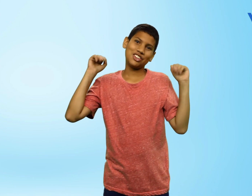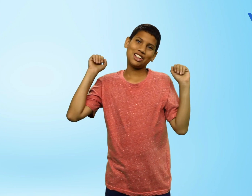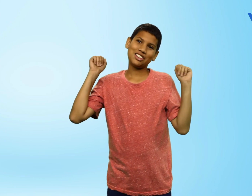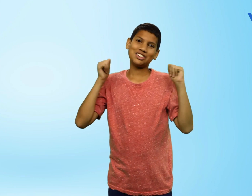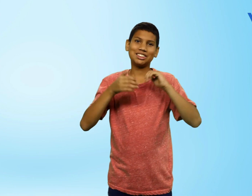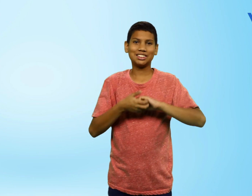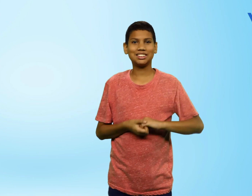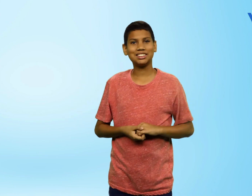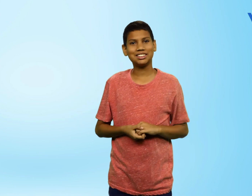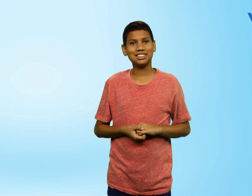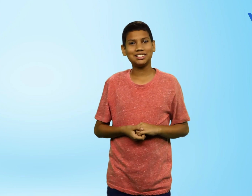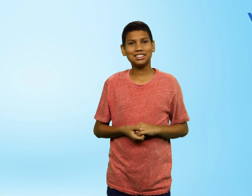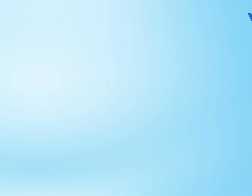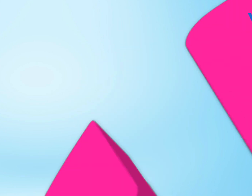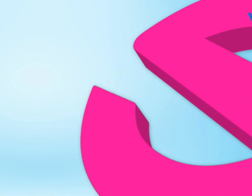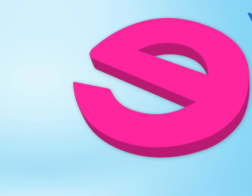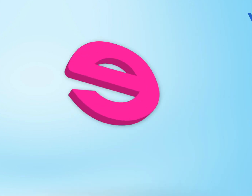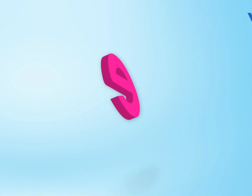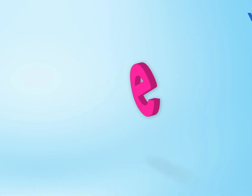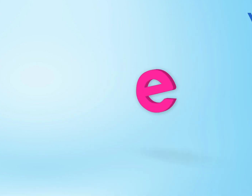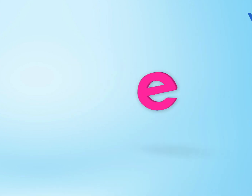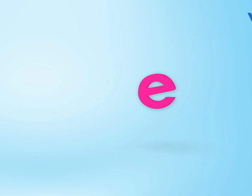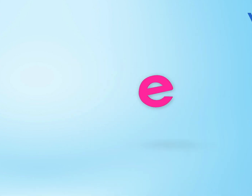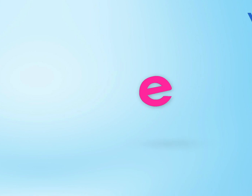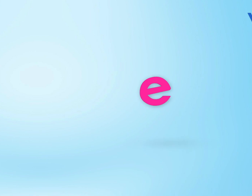¡Nos ¡No, ¡Hasta luego! ¡No!-no ¡No!